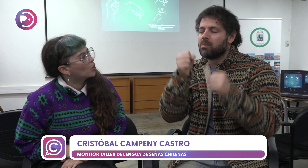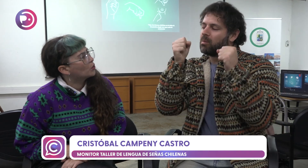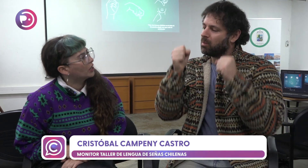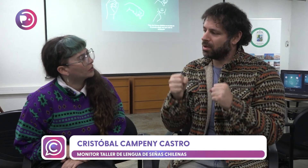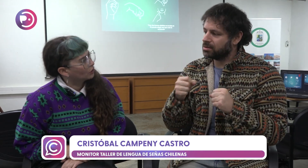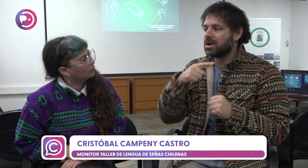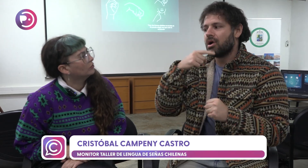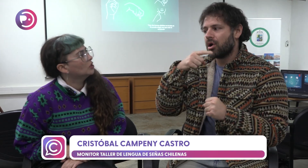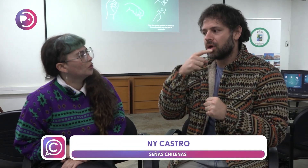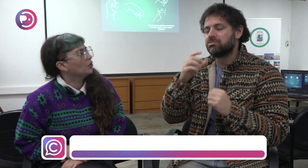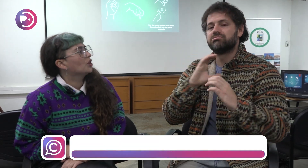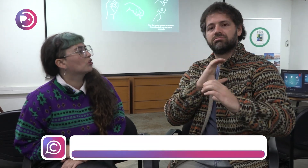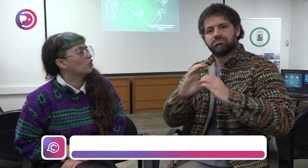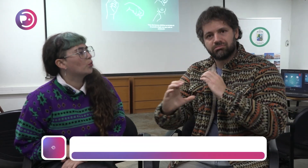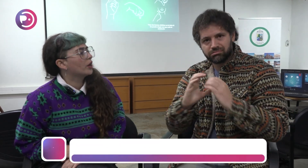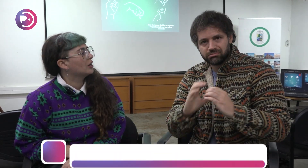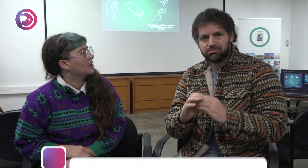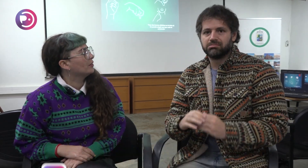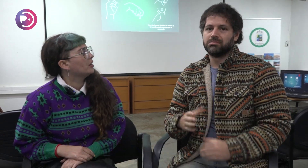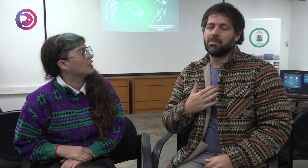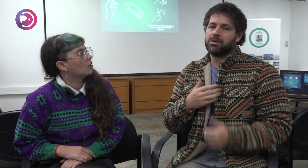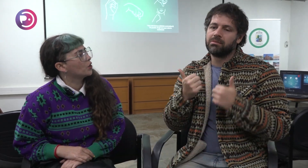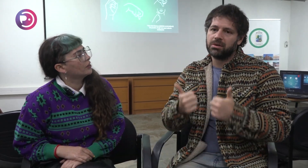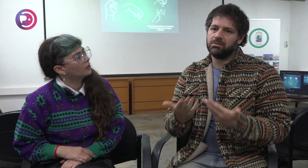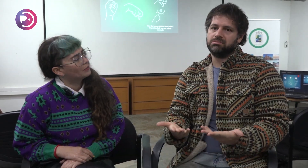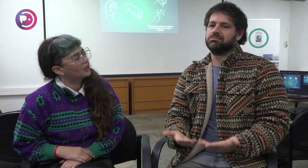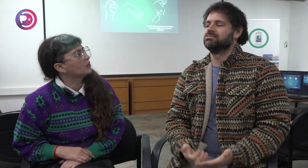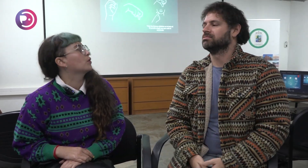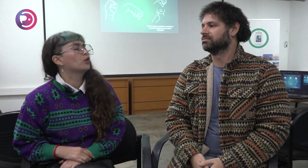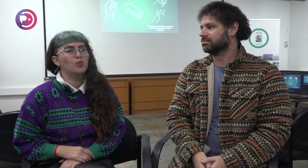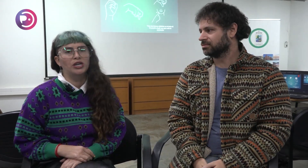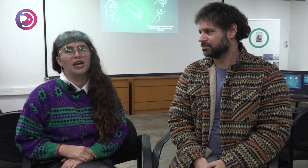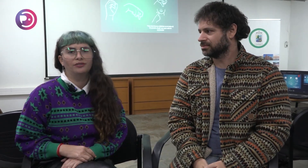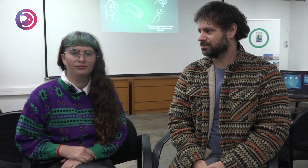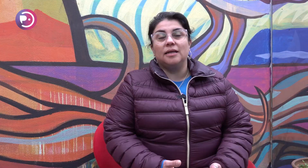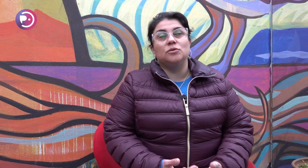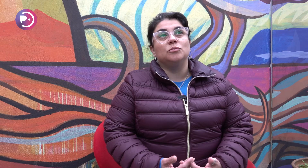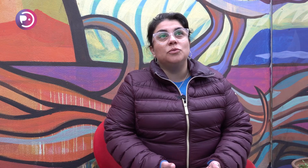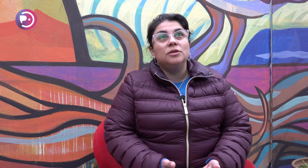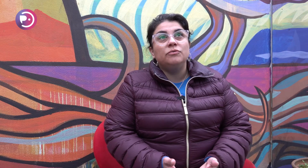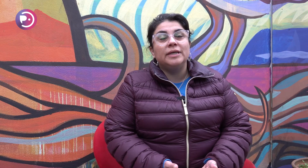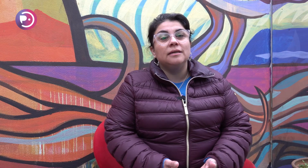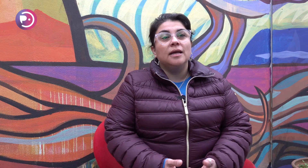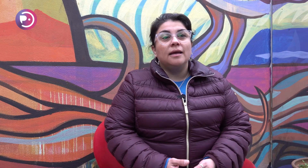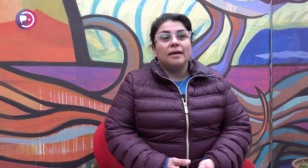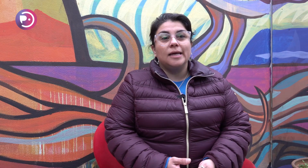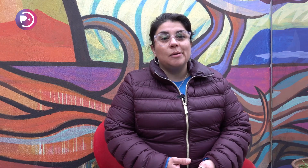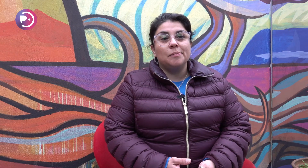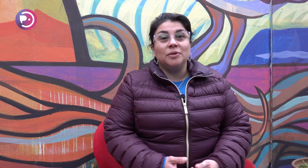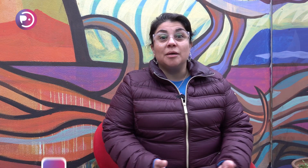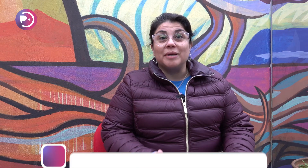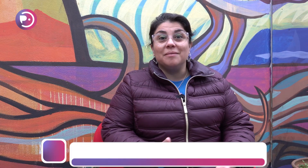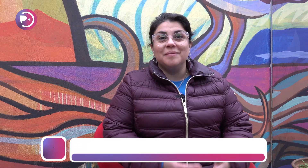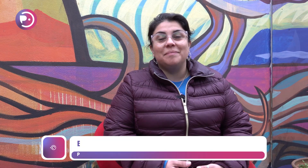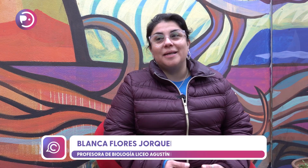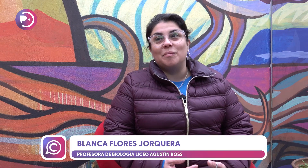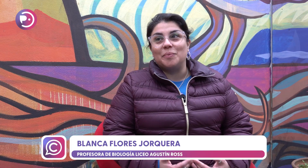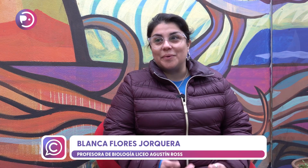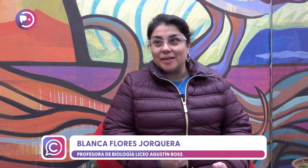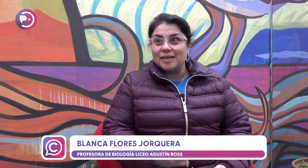comunicación. Yo creo que todos pueden aprender y que los oyentes también se pueden comunicar. Es un muy buen puntapié para poder